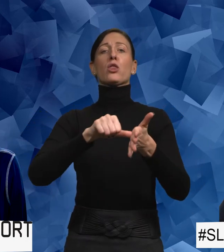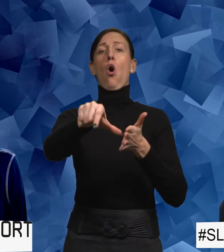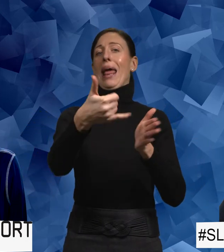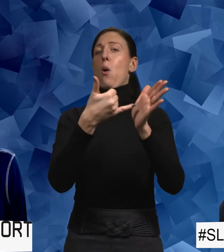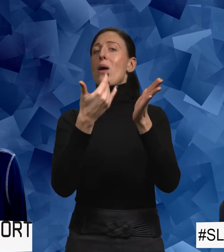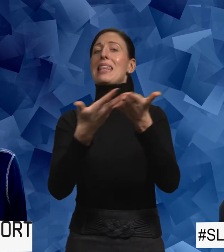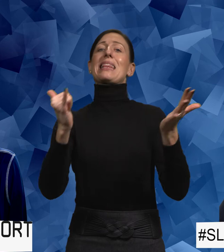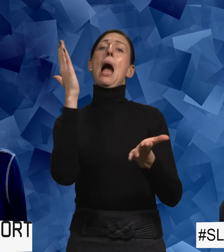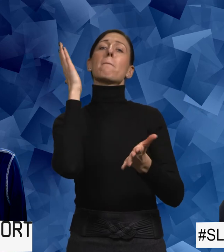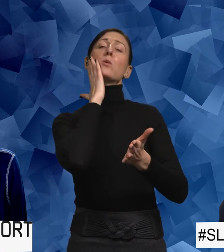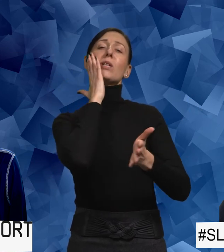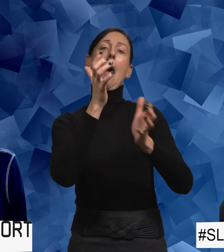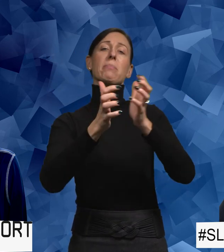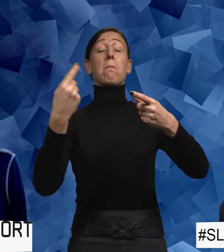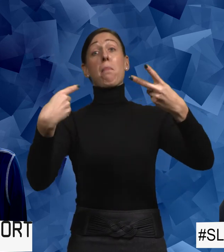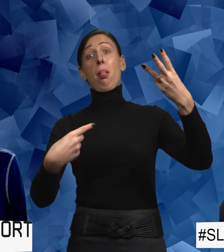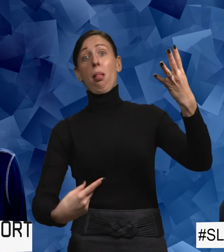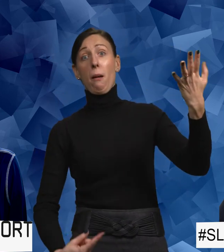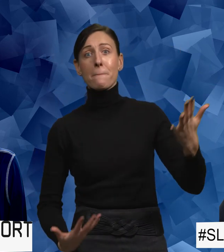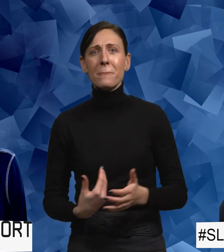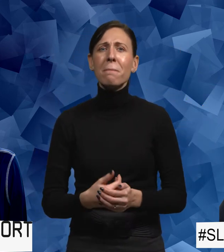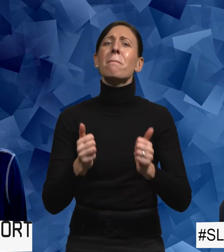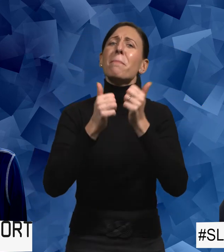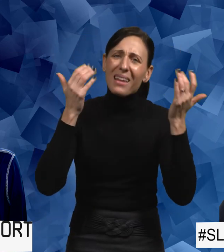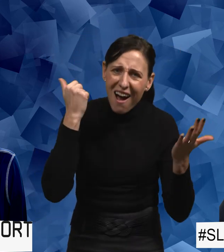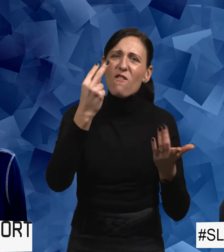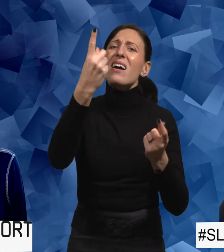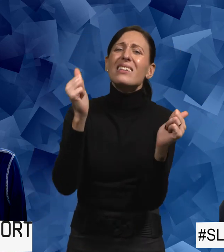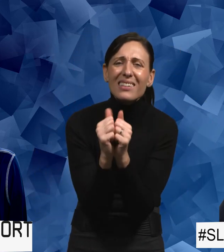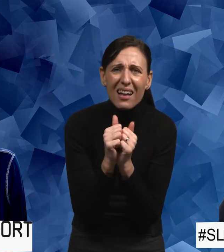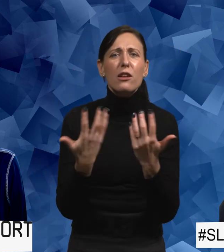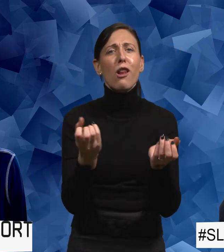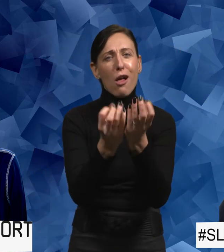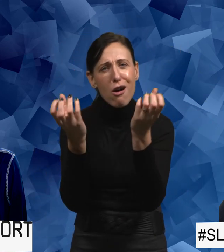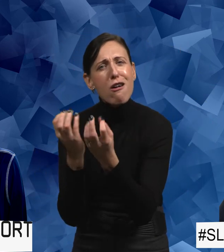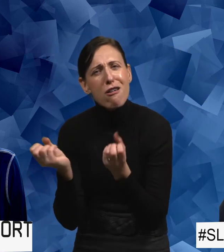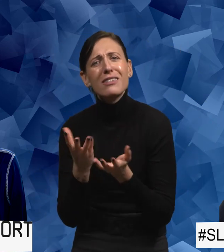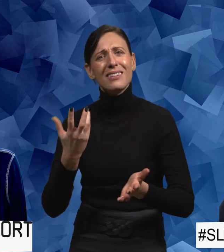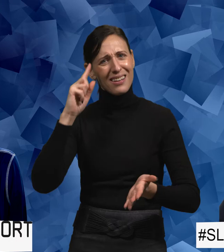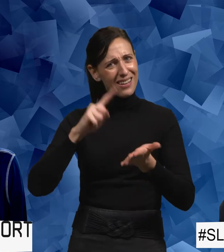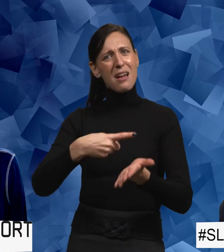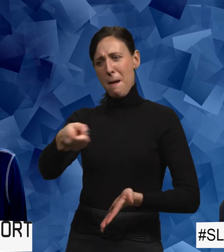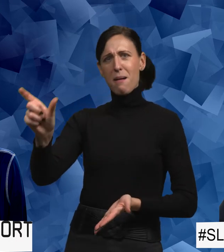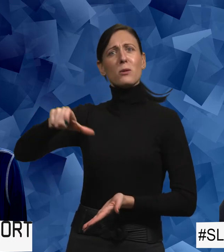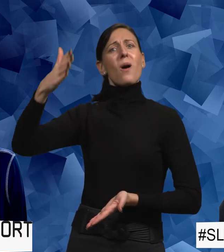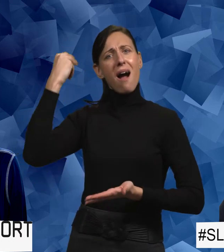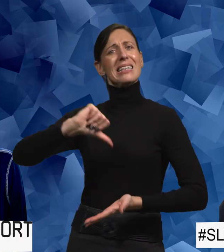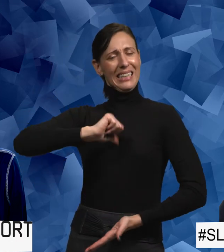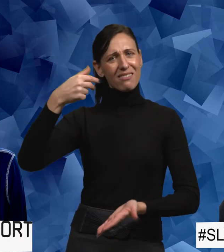lust. Och det ingår inte i bostadsanpassning. Blablabla. Men det kan ju vara ett sätt att. Alltså kan man lösa det så att jag kan vara självständig i duschen.